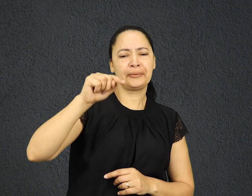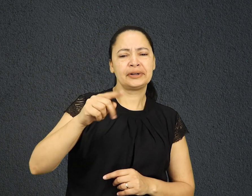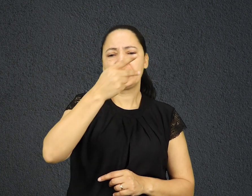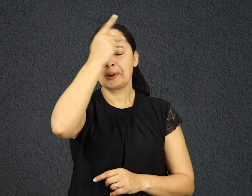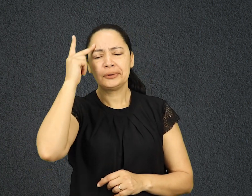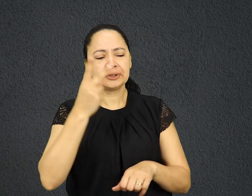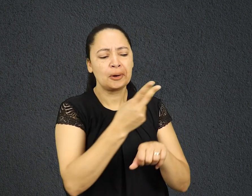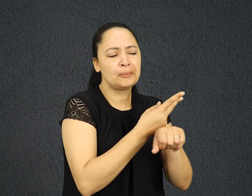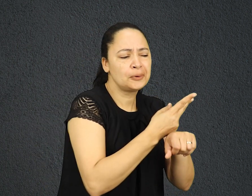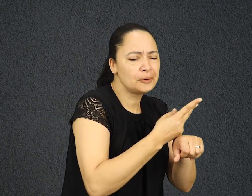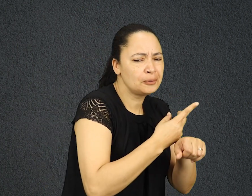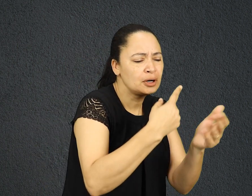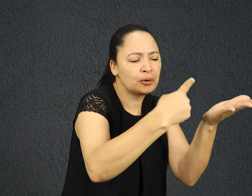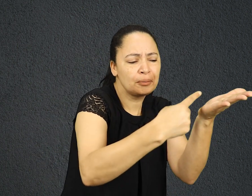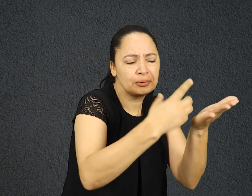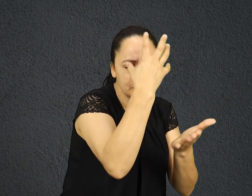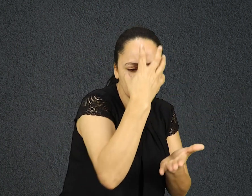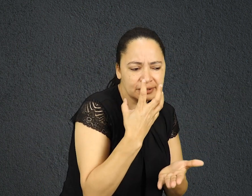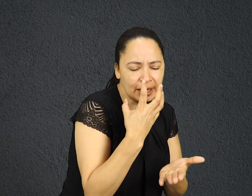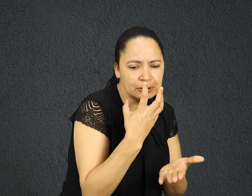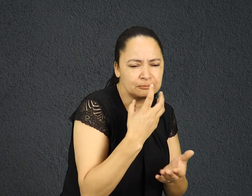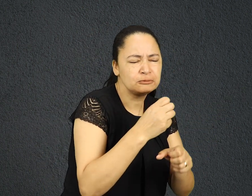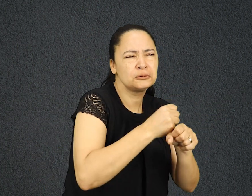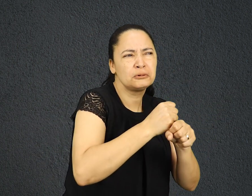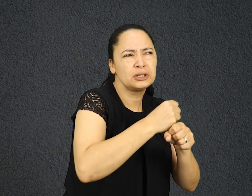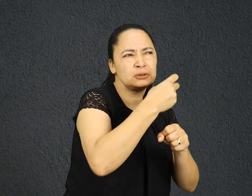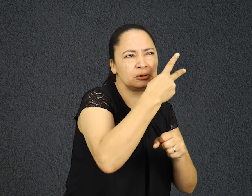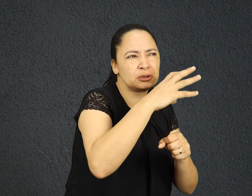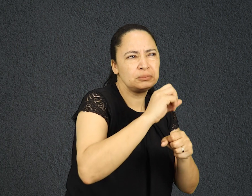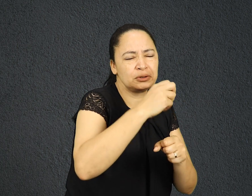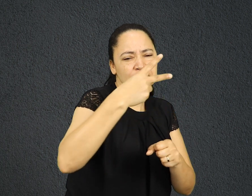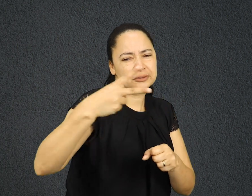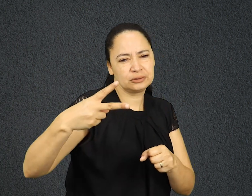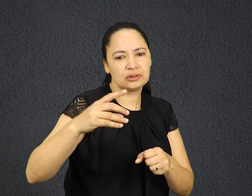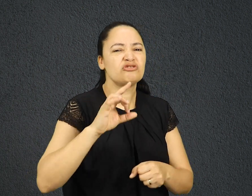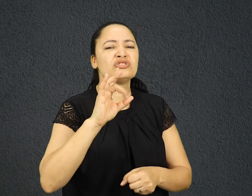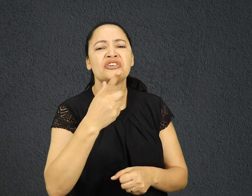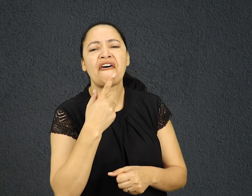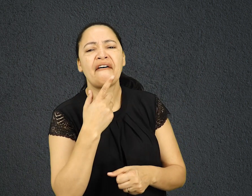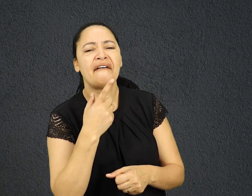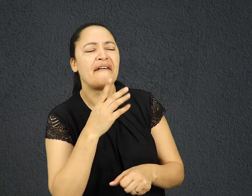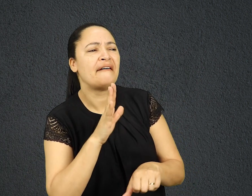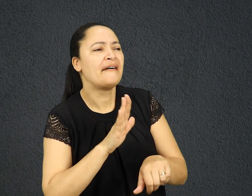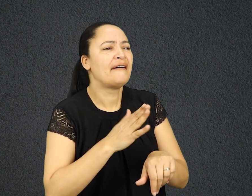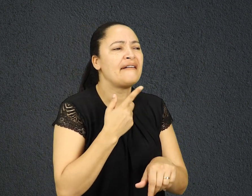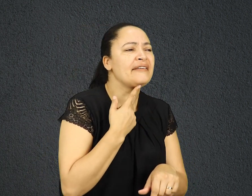procuravam por relacionamentos sérios em 2022. Apenas encontros casuais. Porque muitos têm